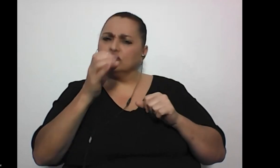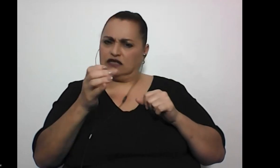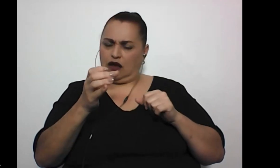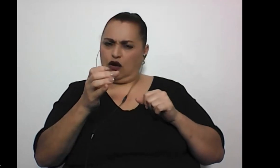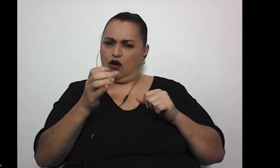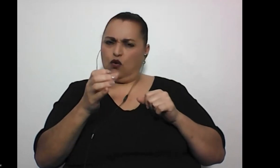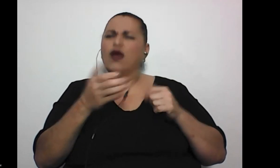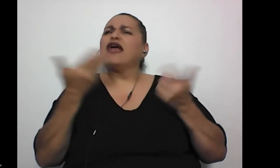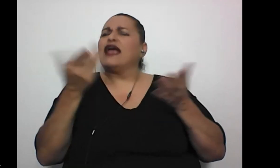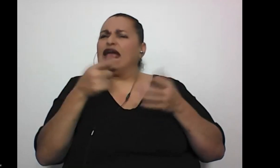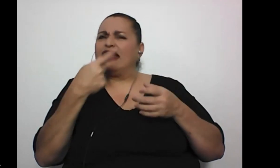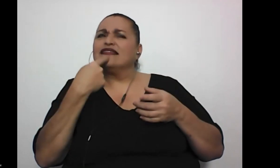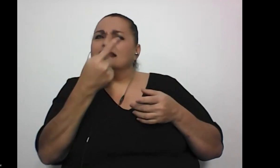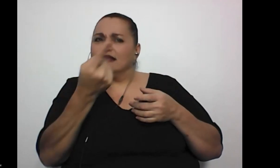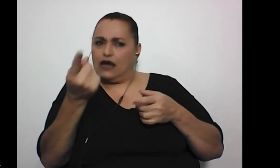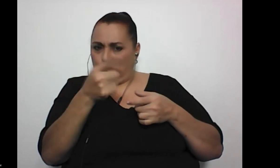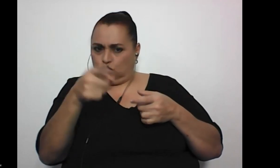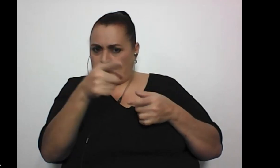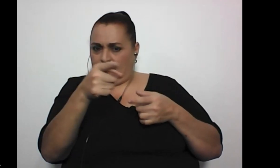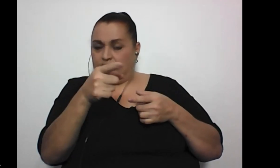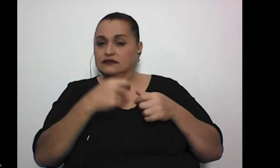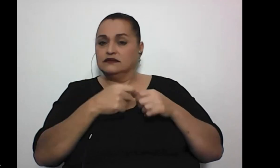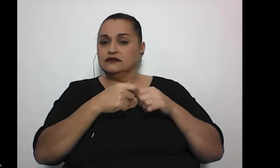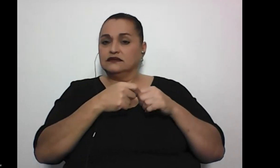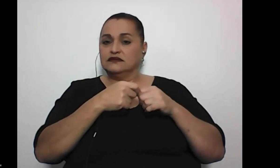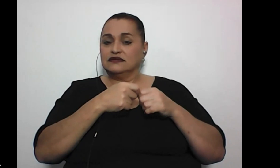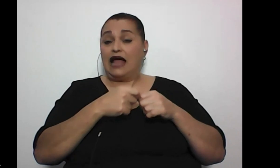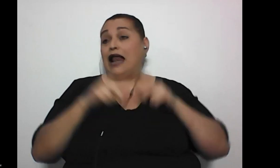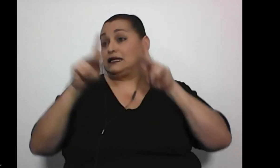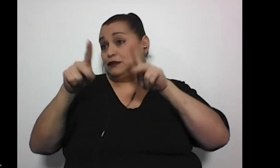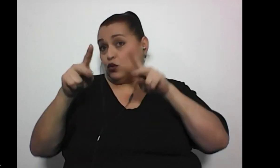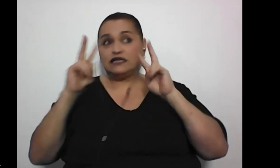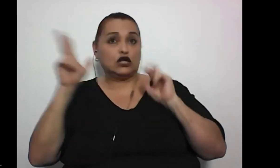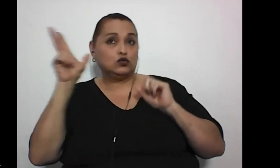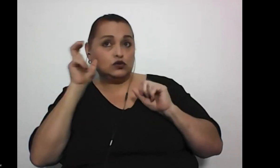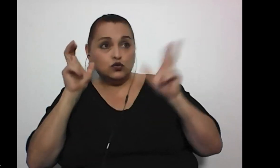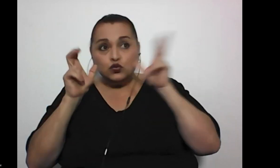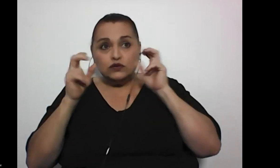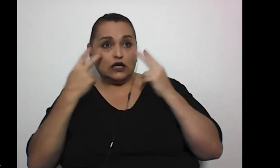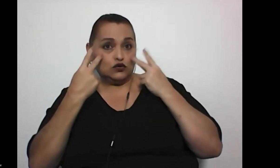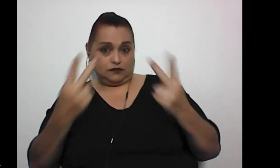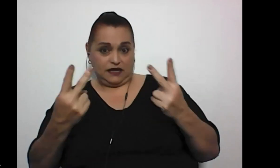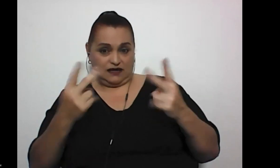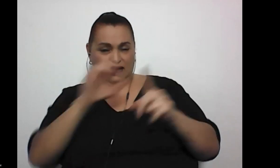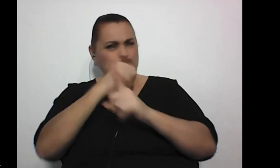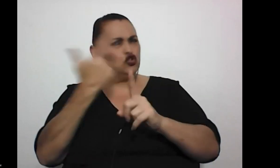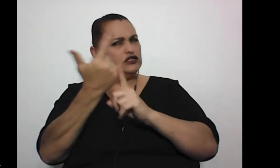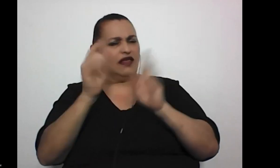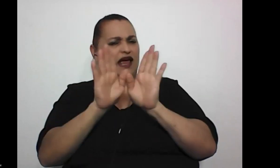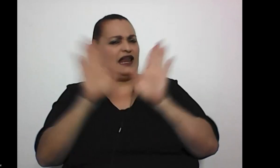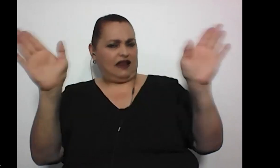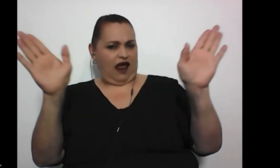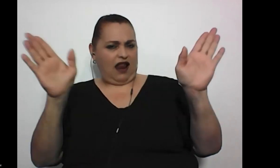solicitud harían ustedes, bueno, a quienes nos escuchen, y a la sociedad en general, si